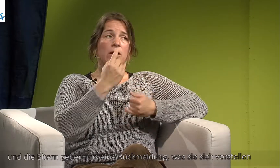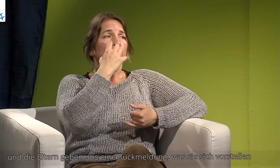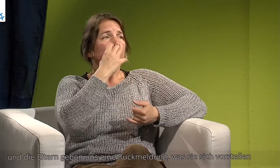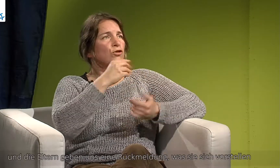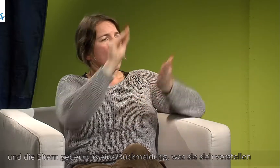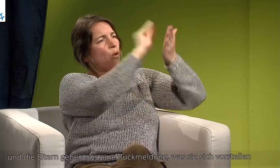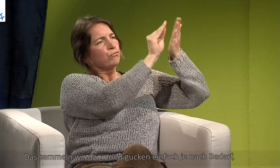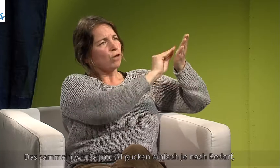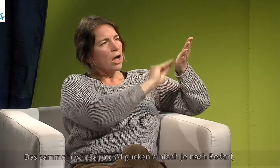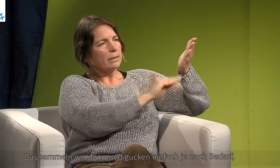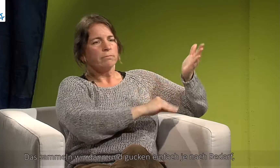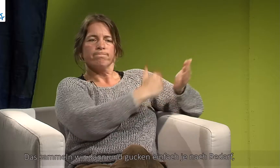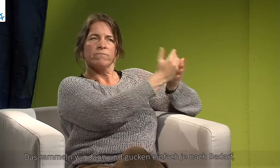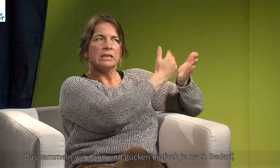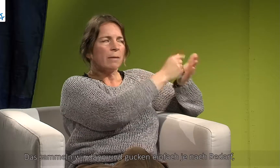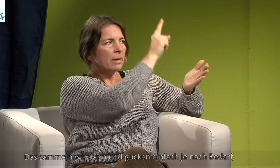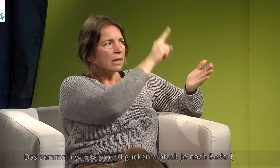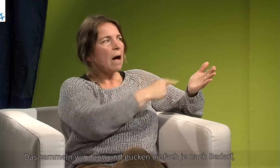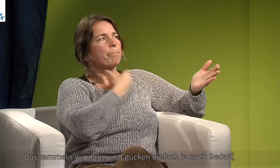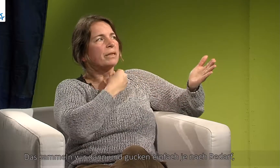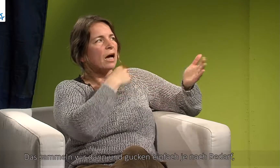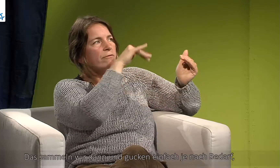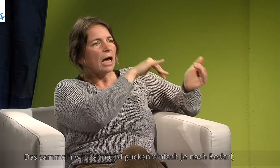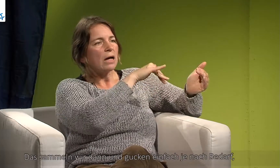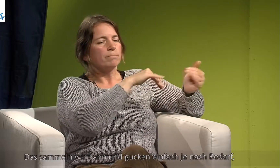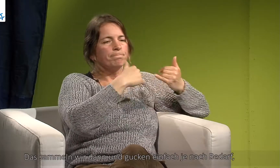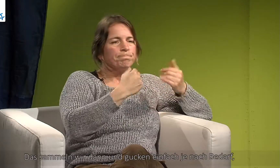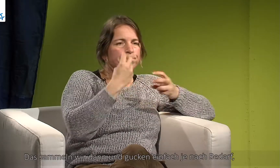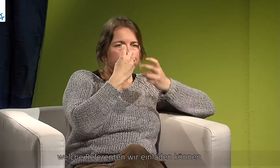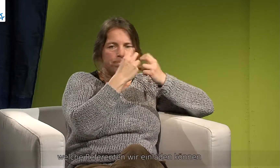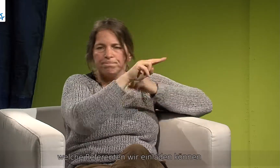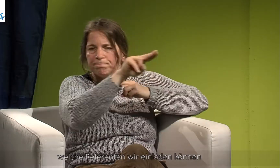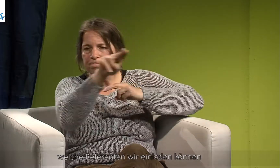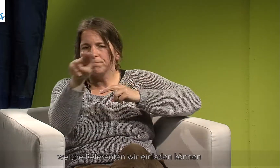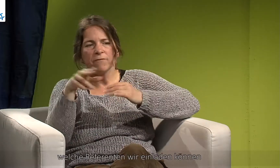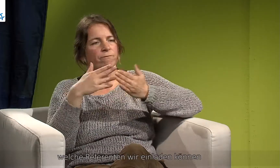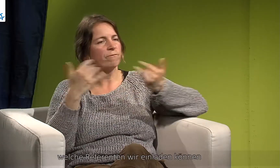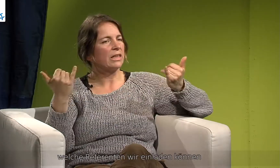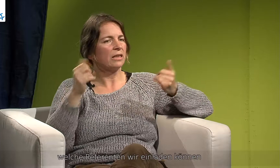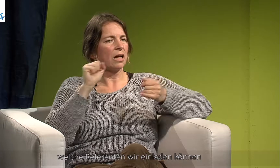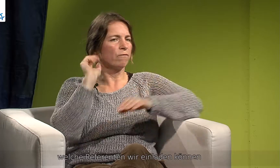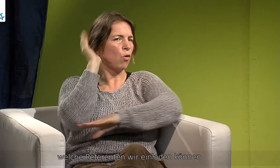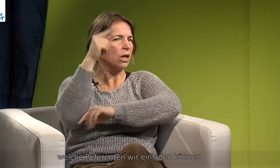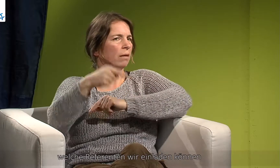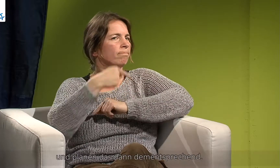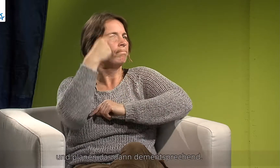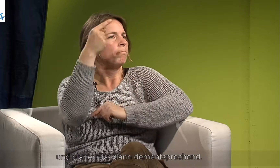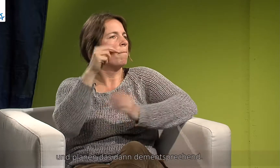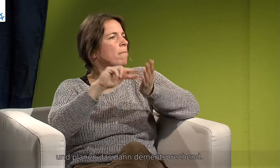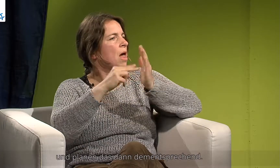sich so vorstellen. Das sammeln wir dann und gucken einfach je nach Bedarf, welche Referenten wir einladen können und planen